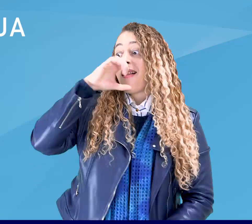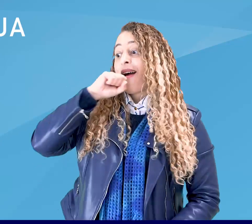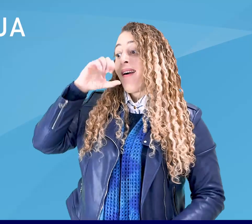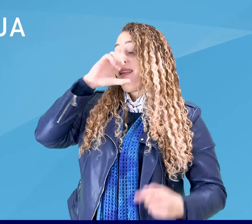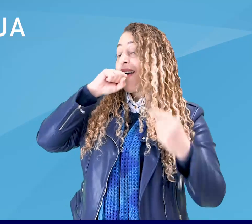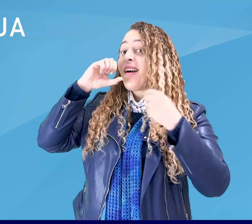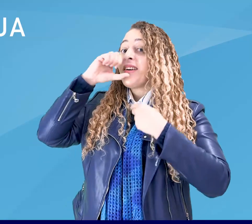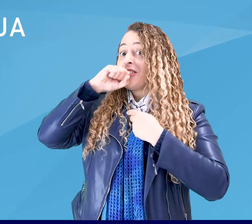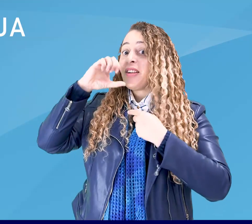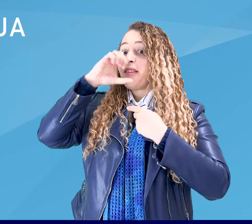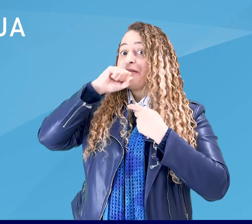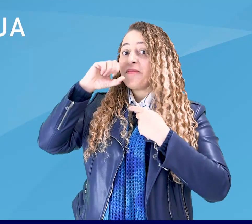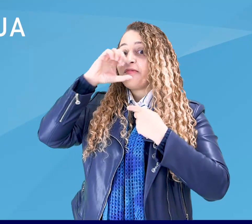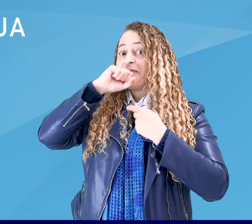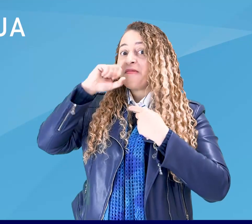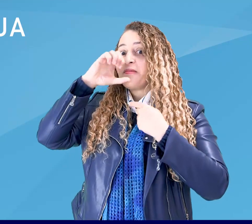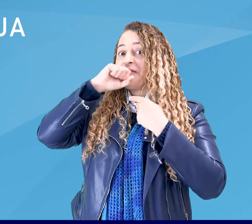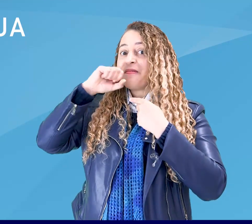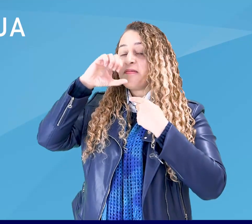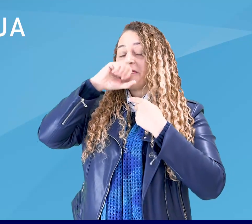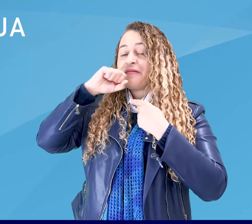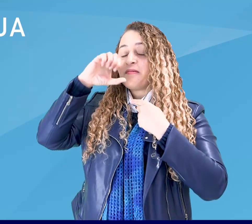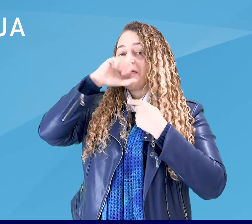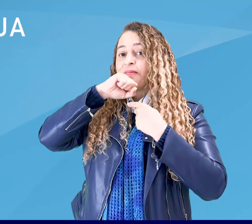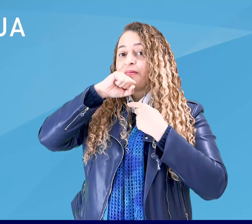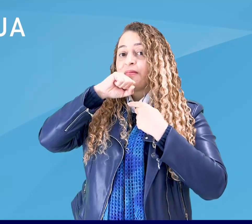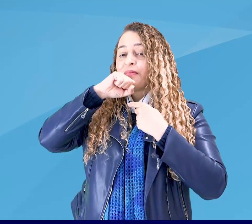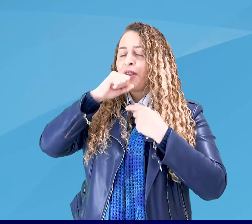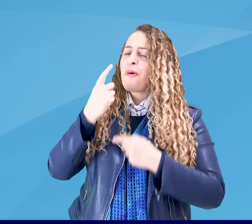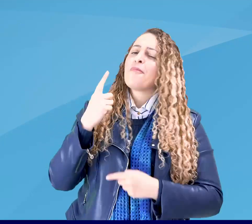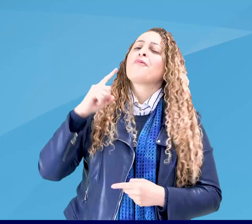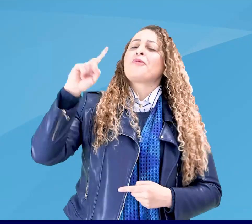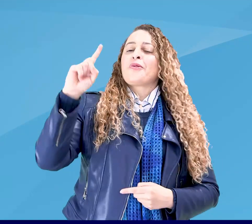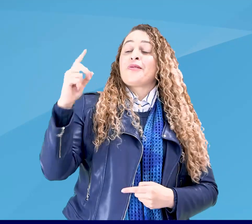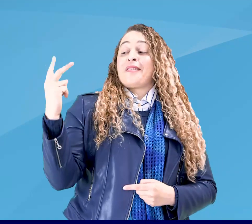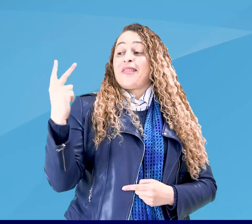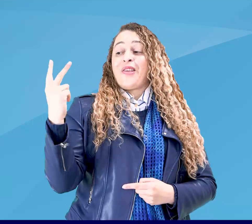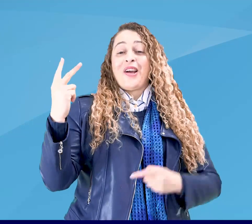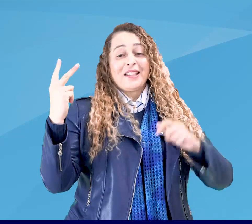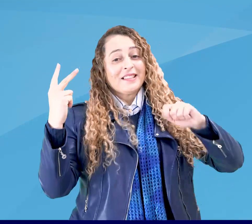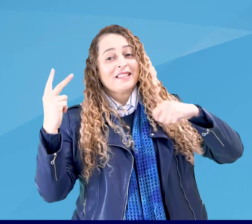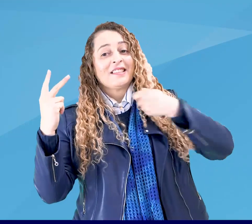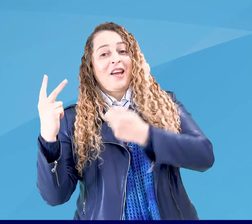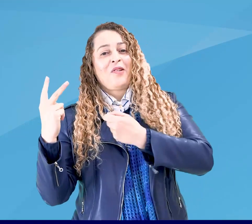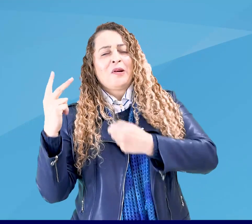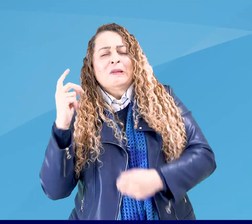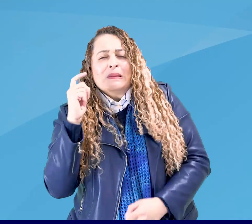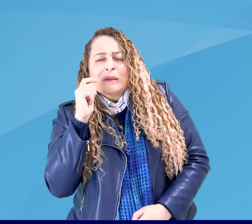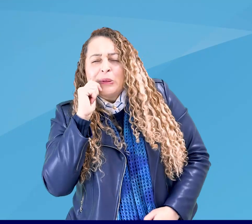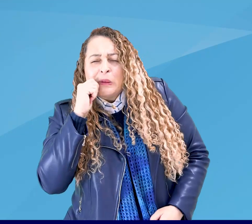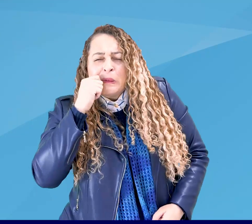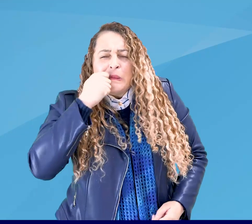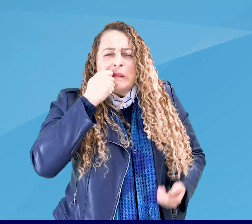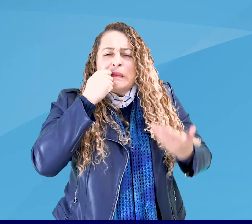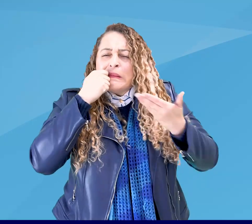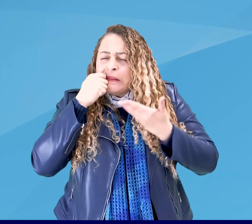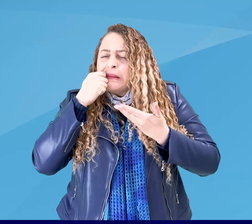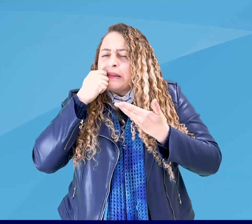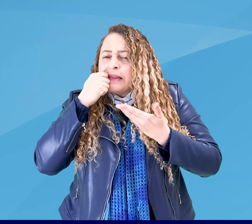Laranja. E por último, o sinal de limão. E também